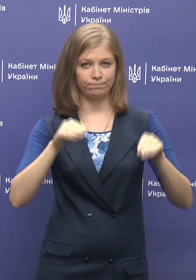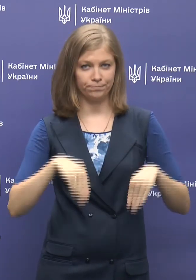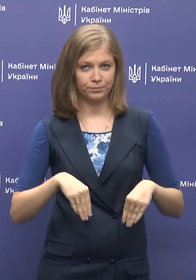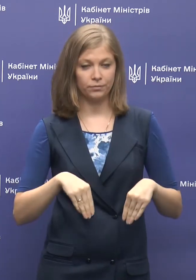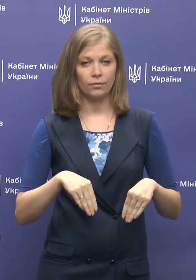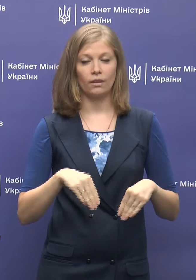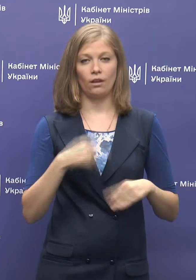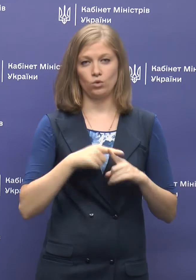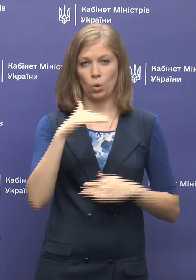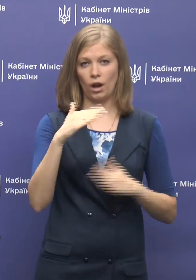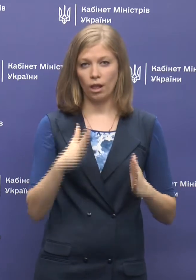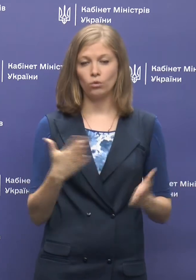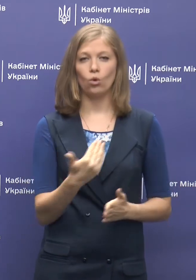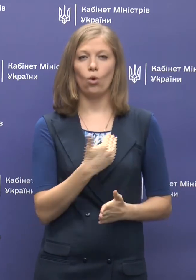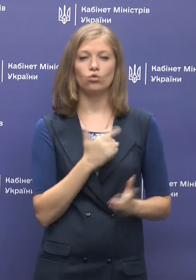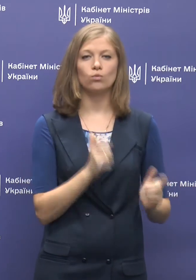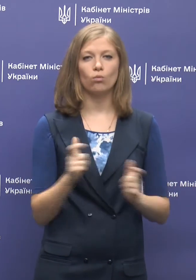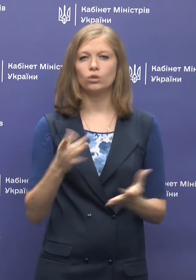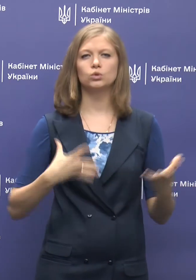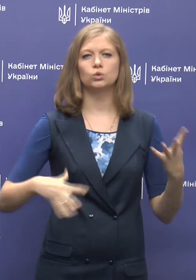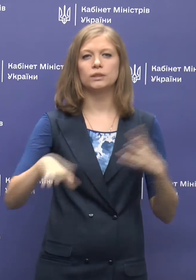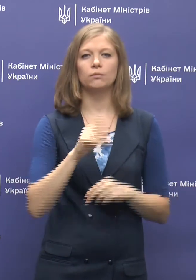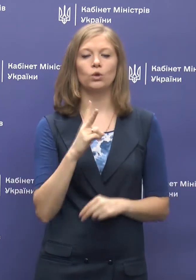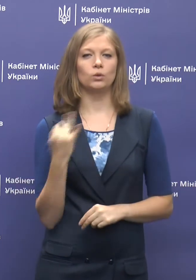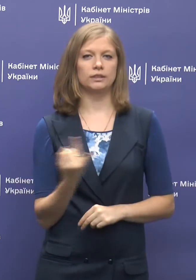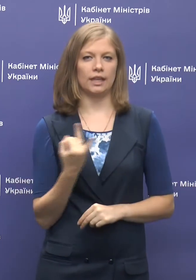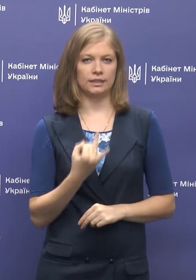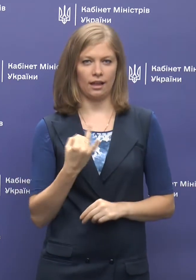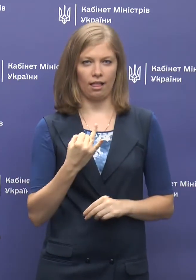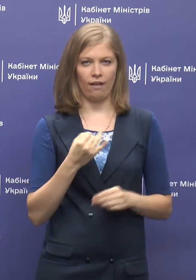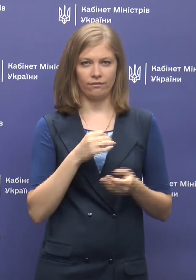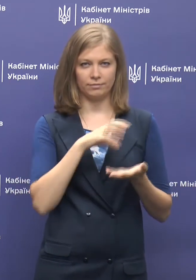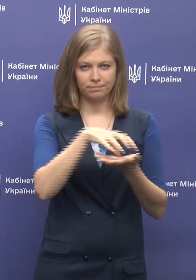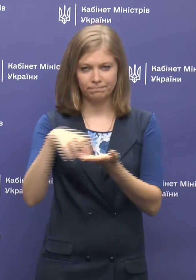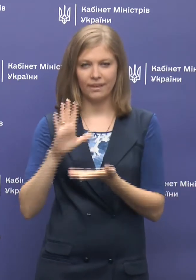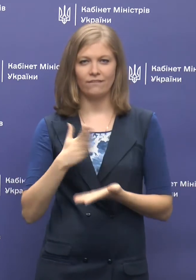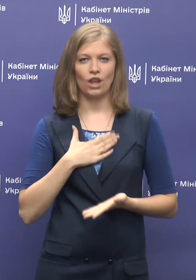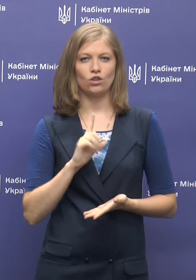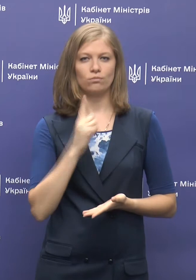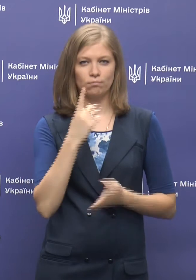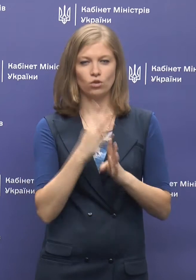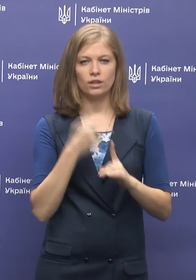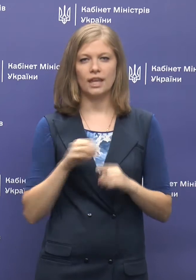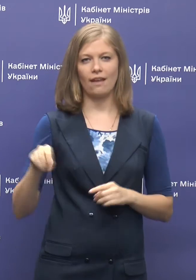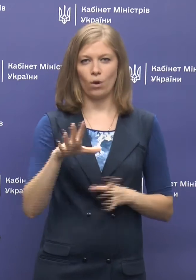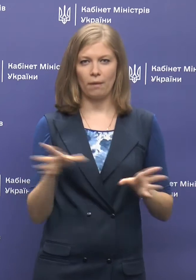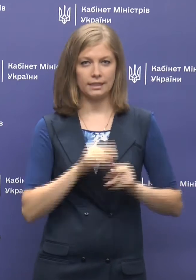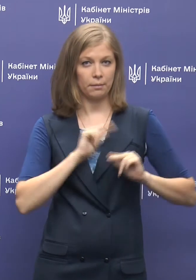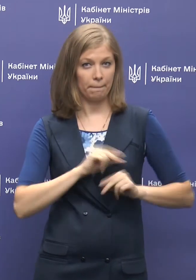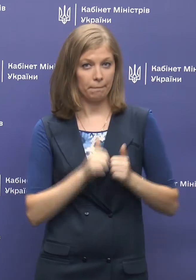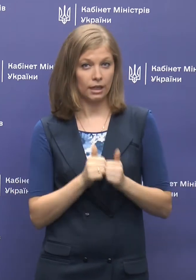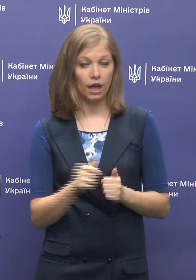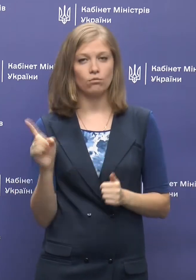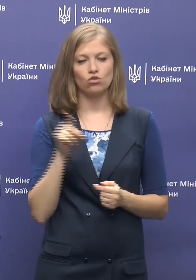регламенту, яку хочемо погодити з усіма зацікавленими структурами, в першу чергу, з нашими європейськими партнерами, що вона